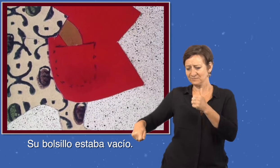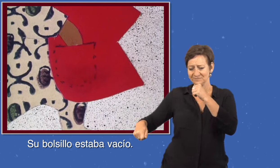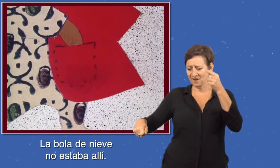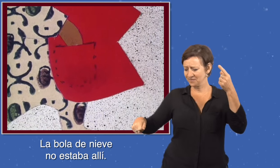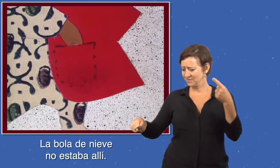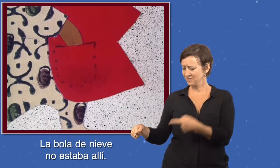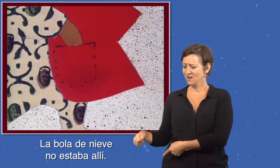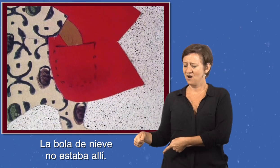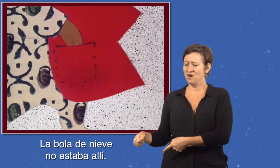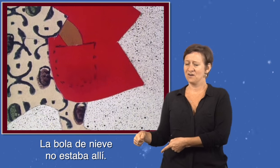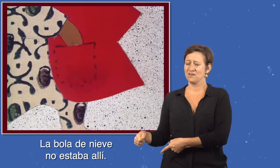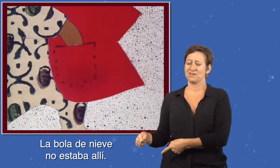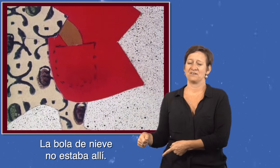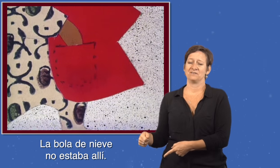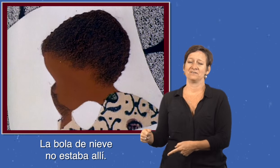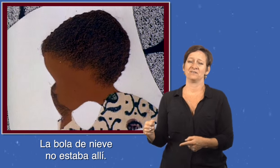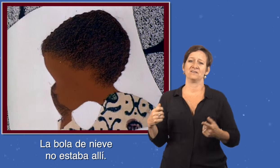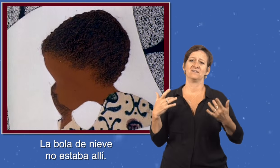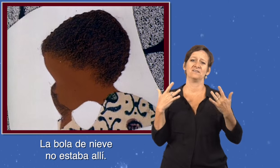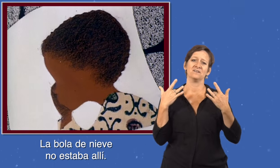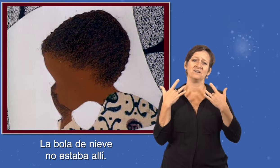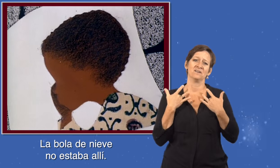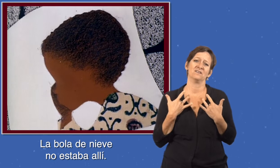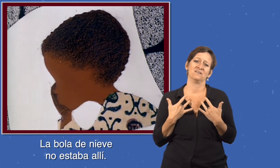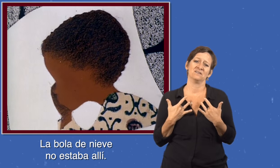La bola de nieve no estaba allí.